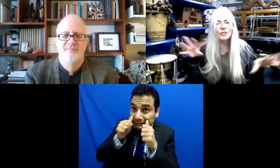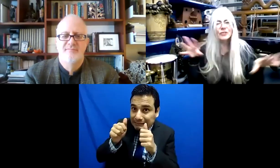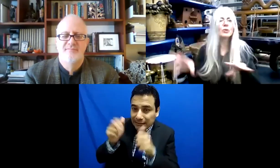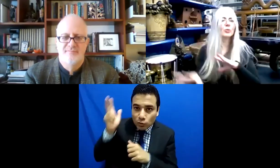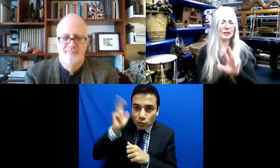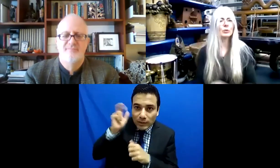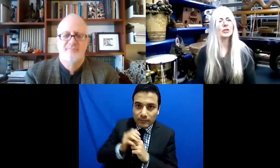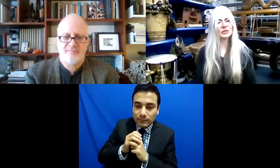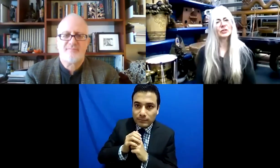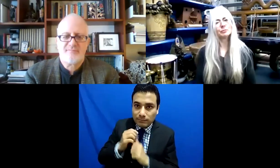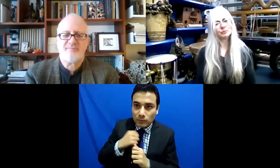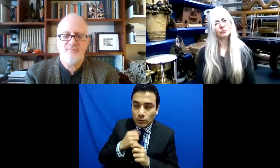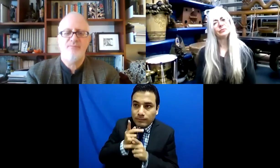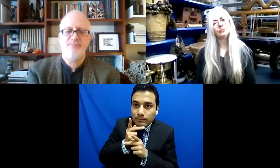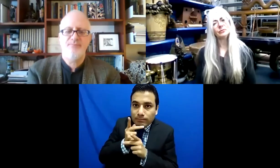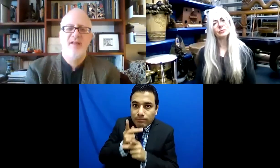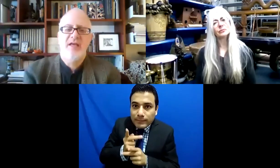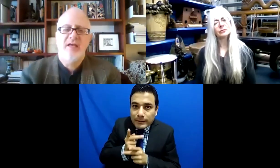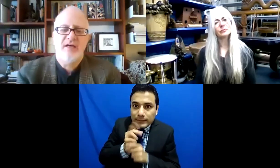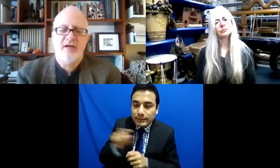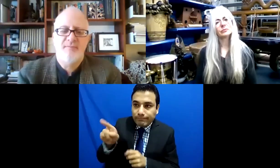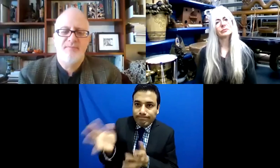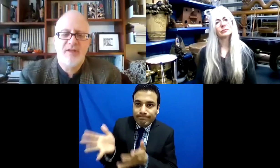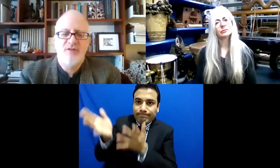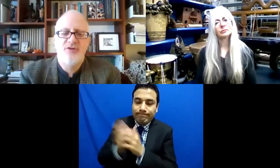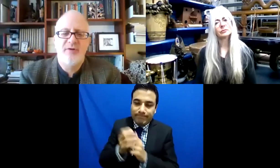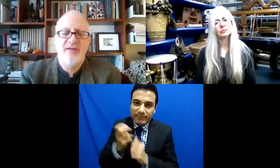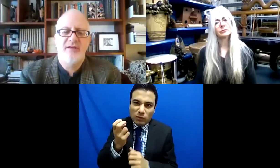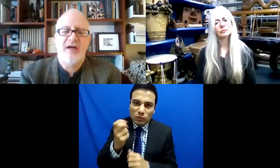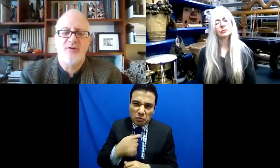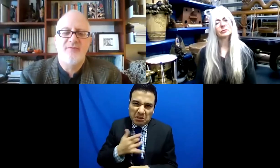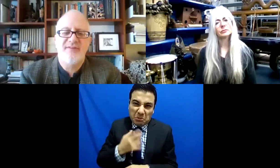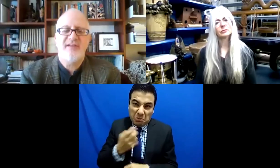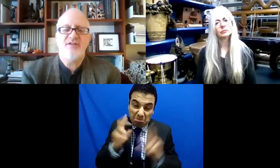la paciencia para que la historia crezca. Y eso es lo que siento. Siento que por ahí va.